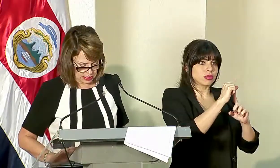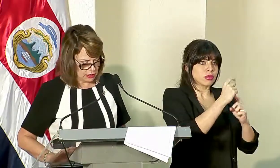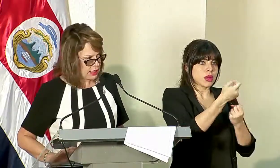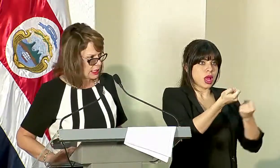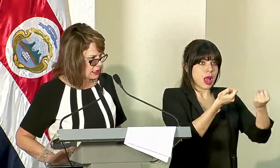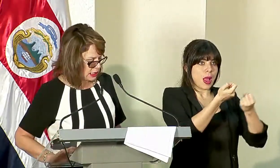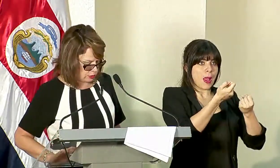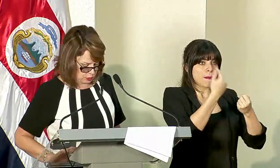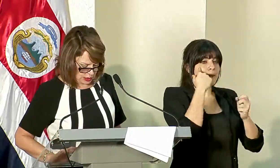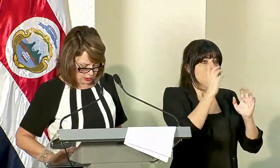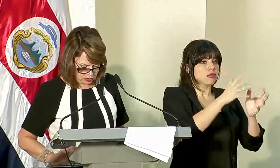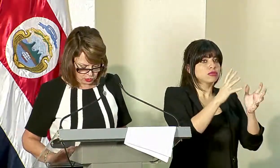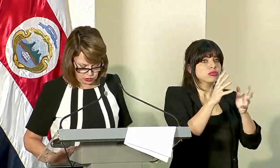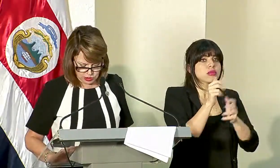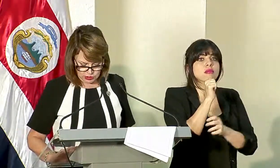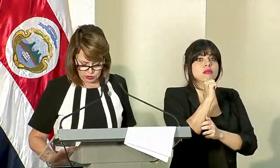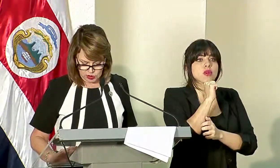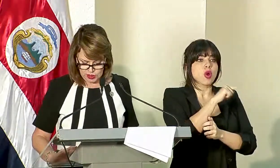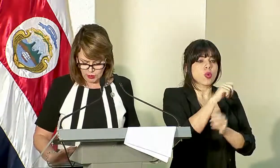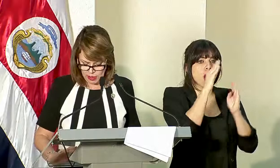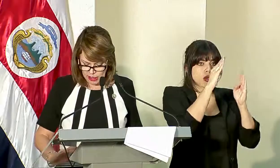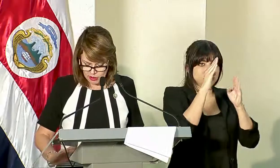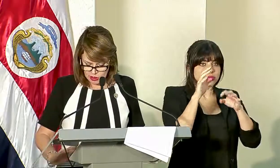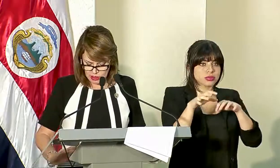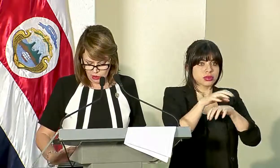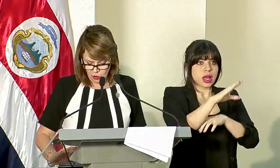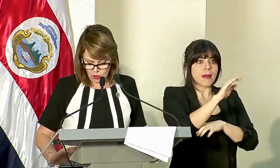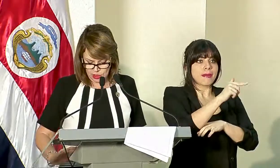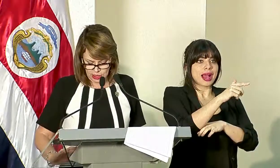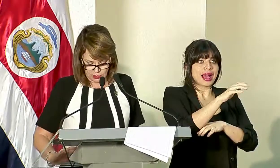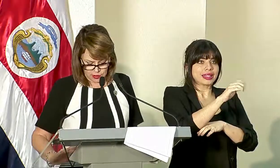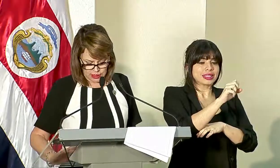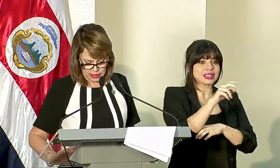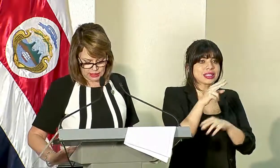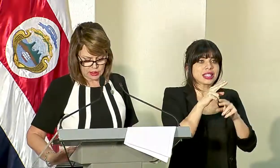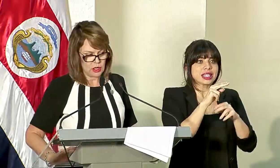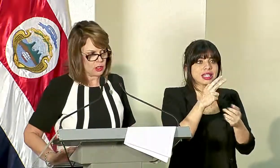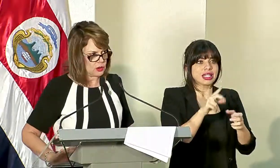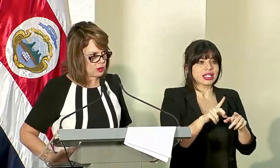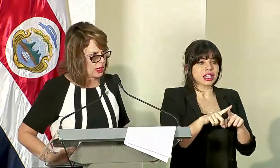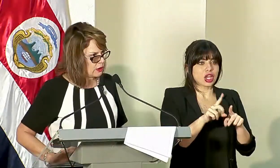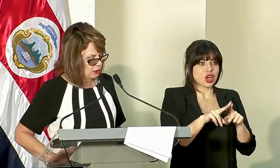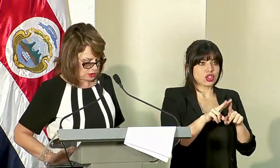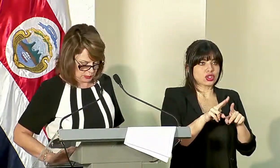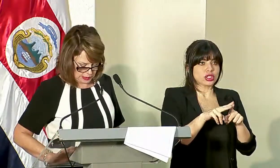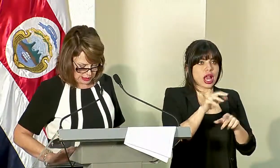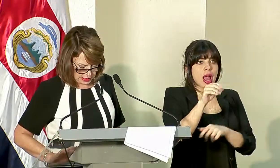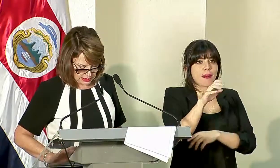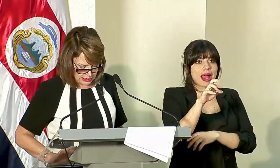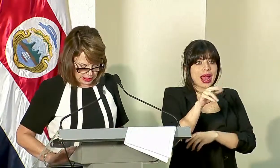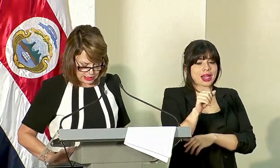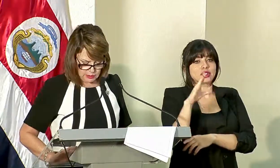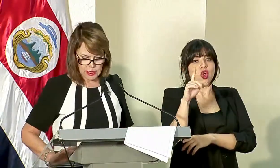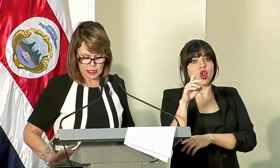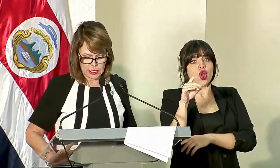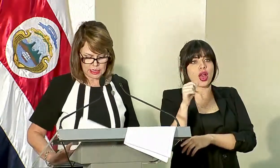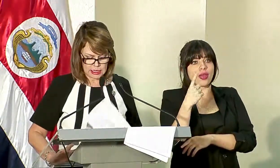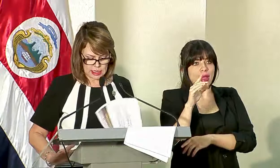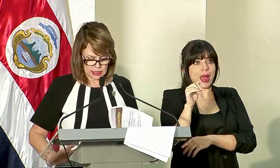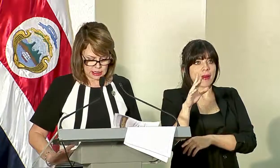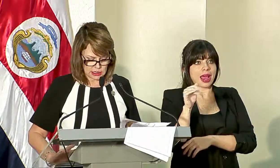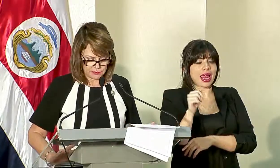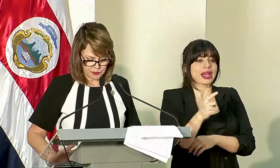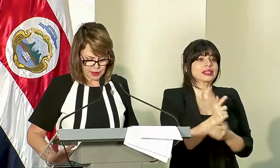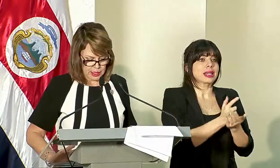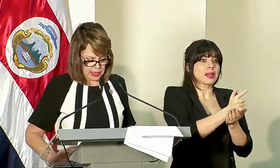cisterna que están cubriendo los cantones de Bagaces, Nicoya, Avangares, Colorado de Avangares, Liberia